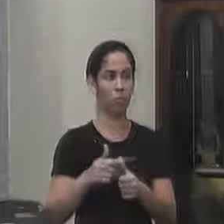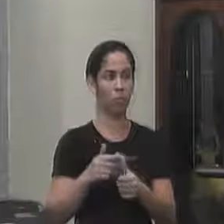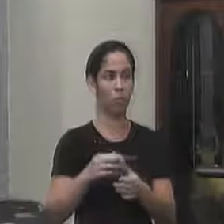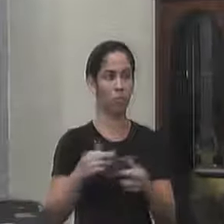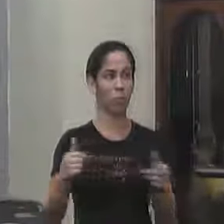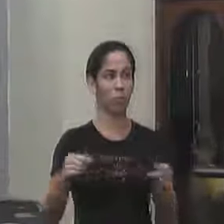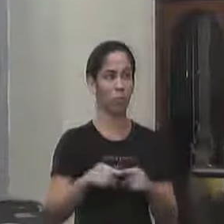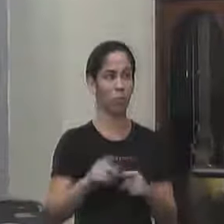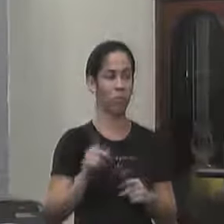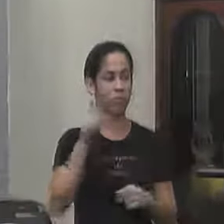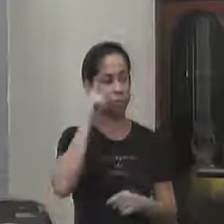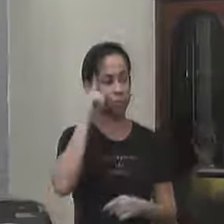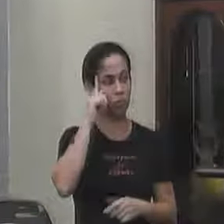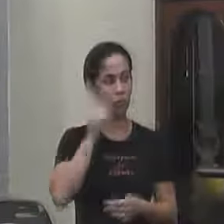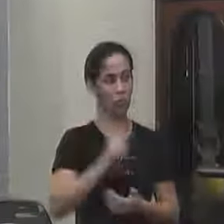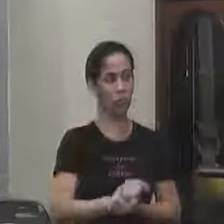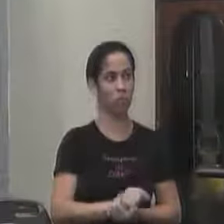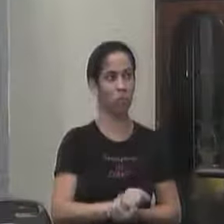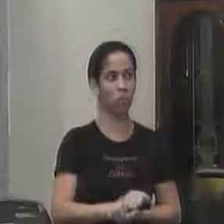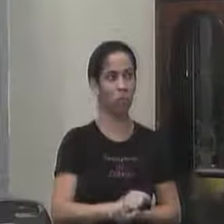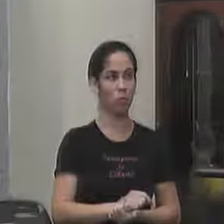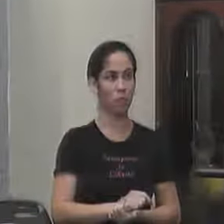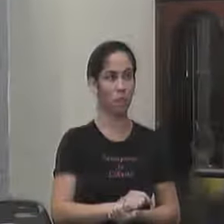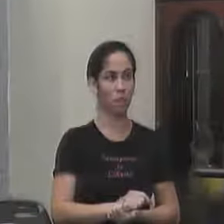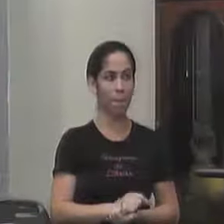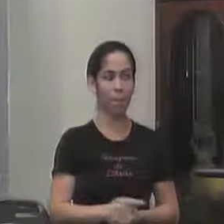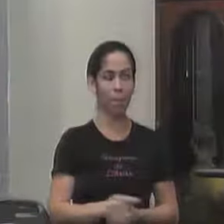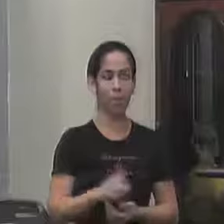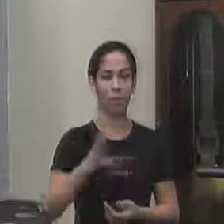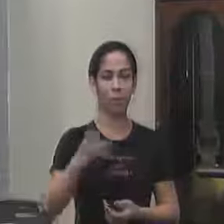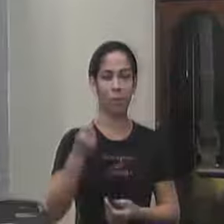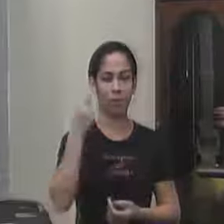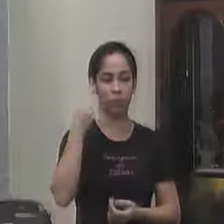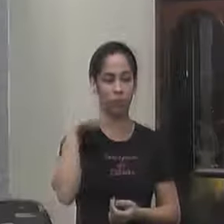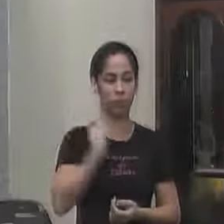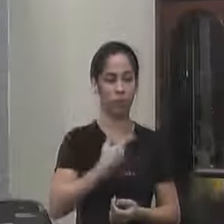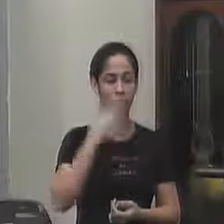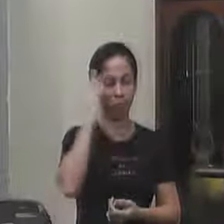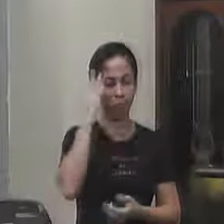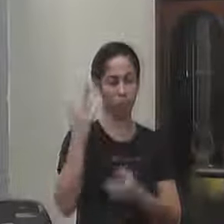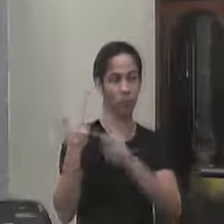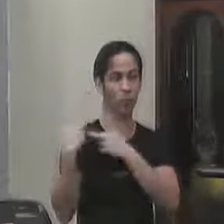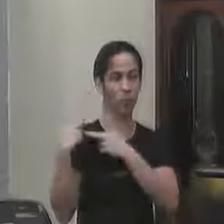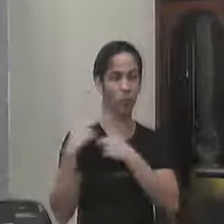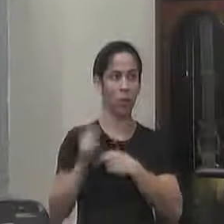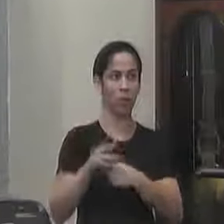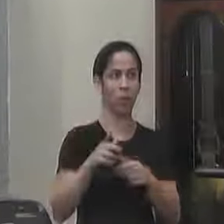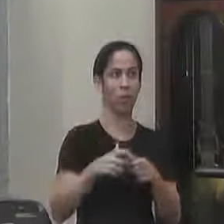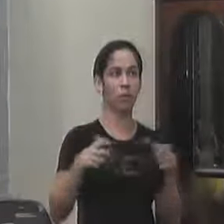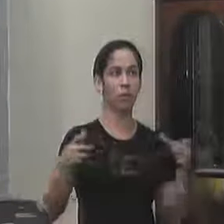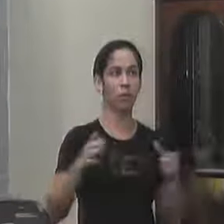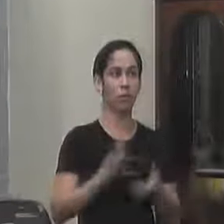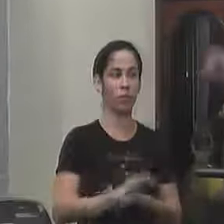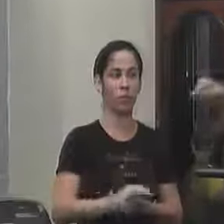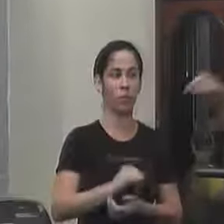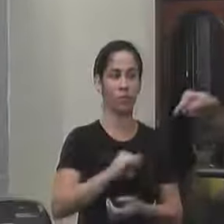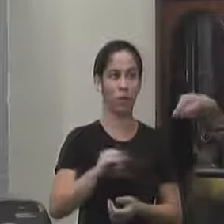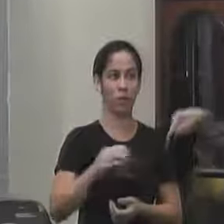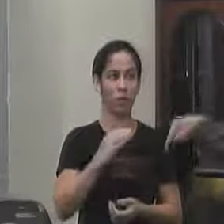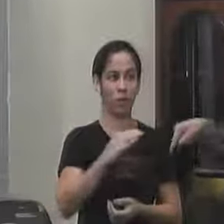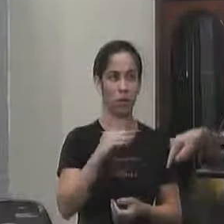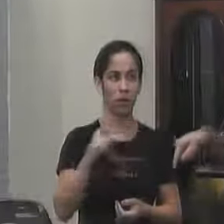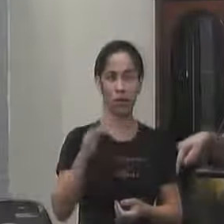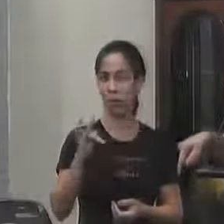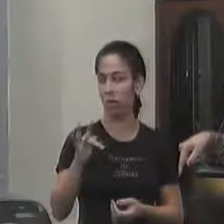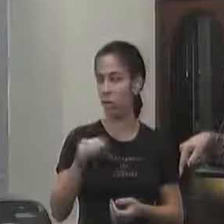a gente faz diariamente porque todos nós sabemos que a responsabilidade é sempre muito grande mas quando o nosso CPF